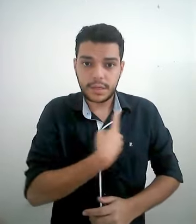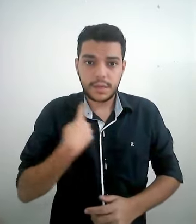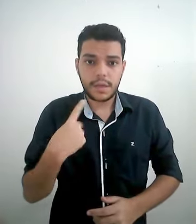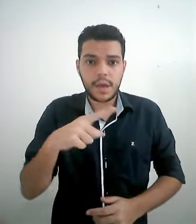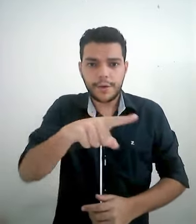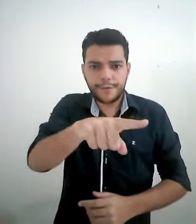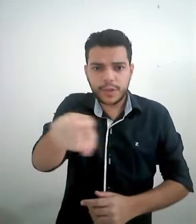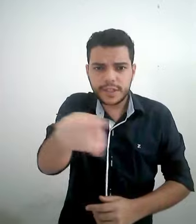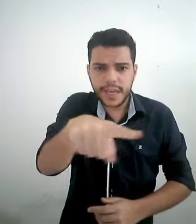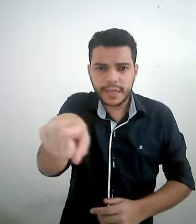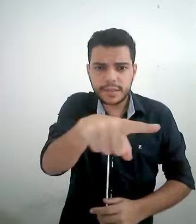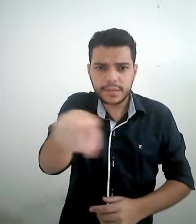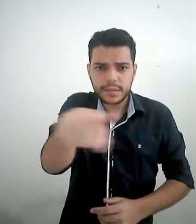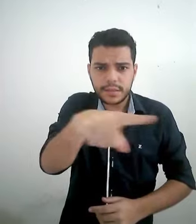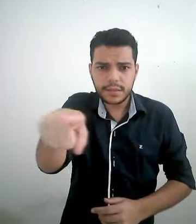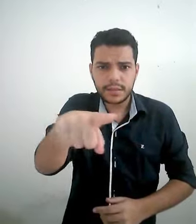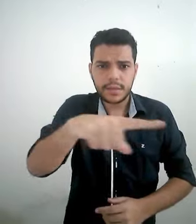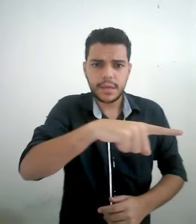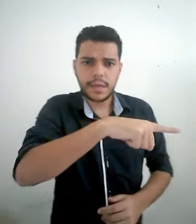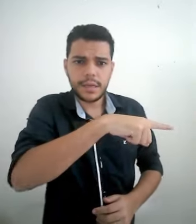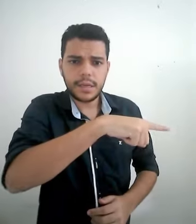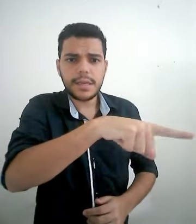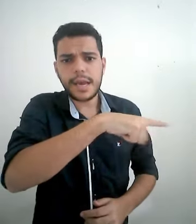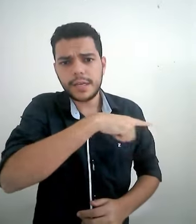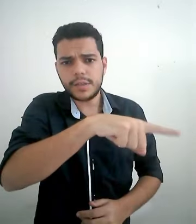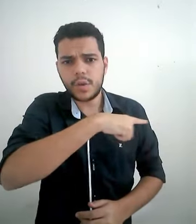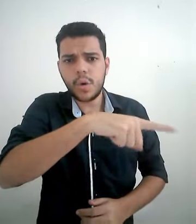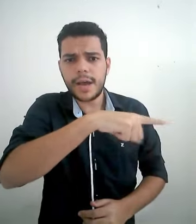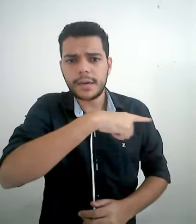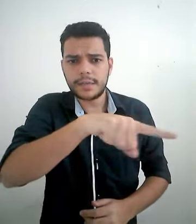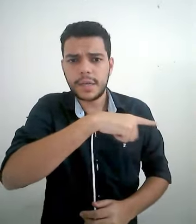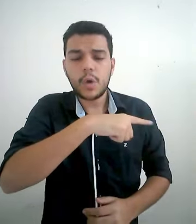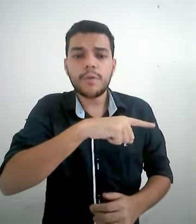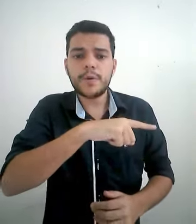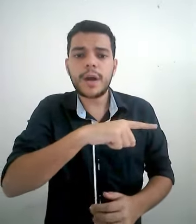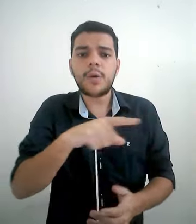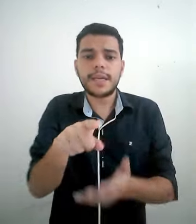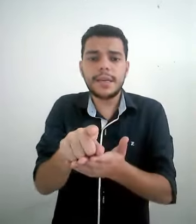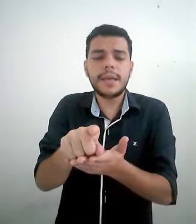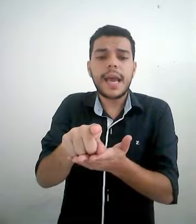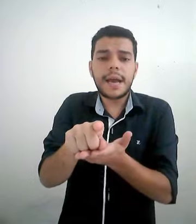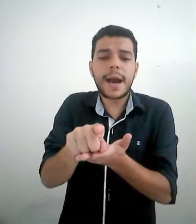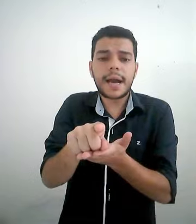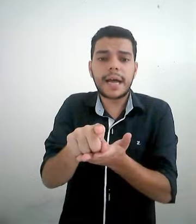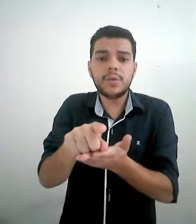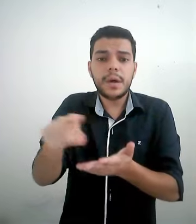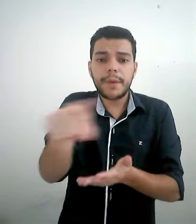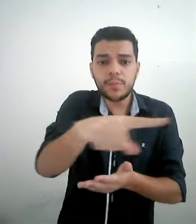Nós, vocês e eles ou elas. O plural aqui é marcado pelo